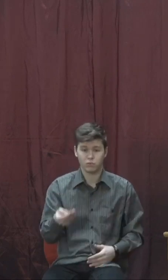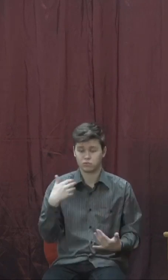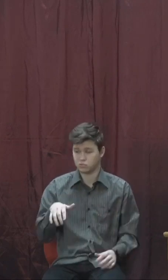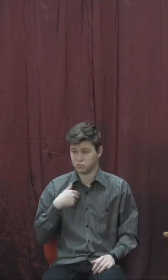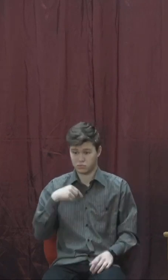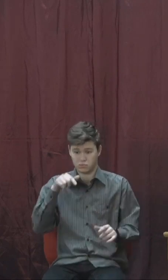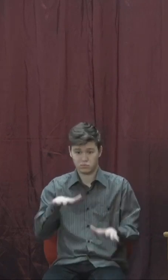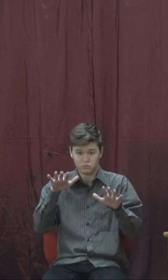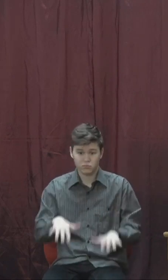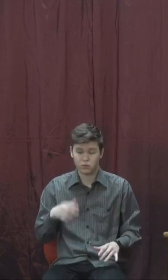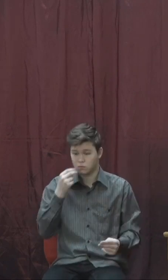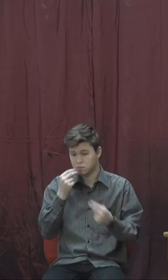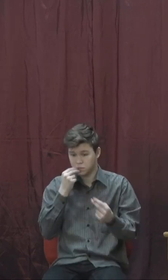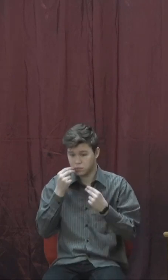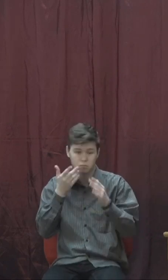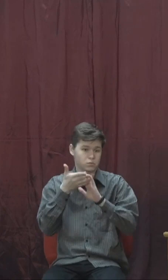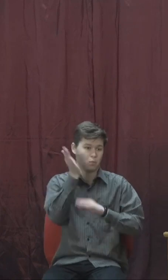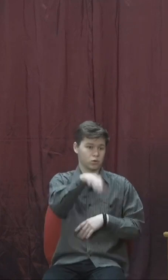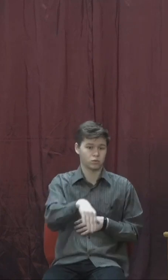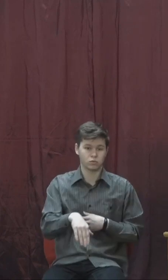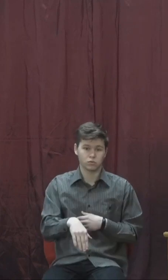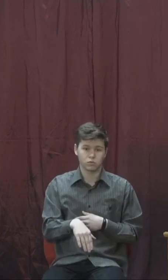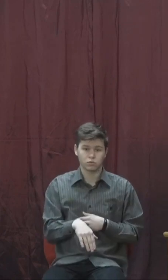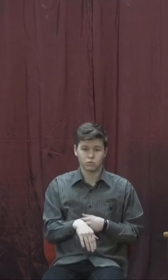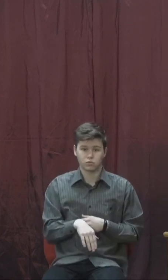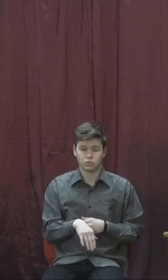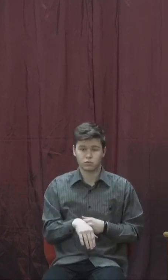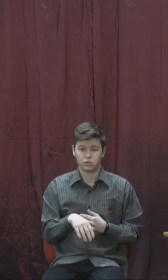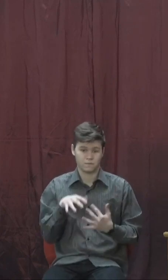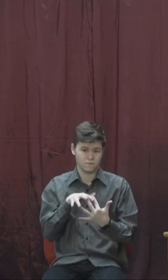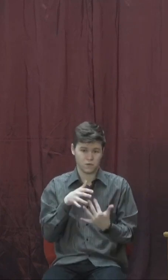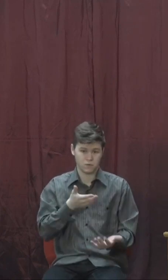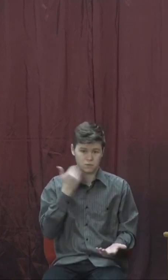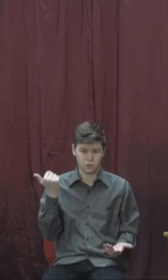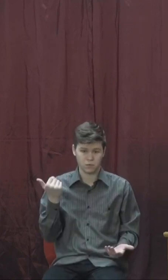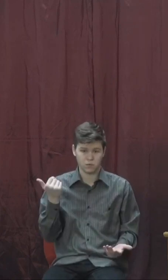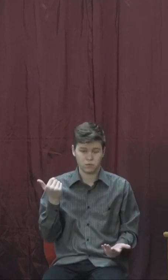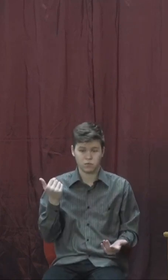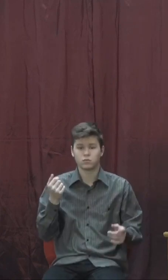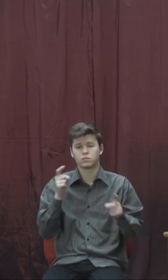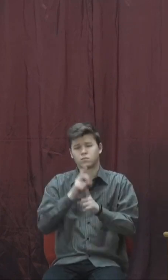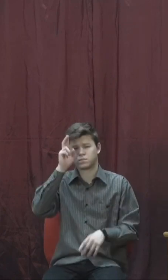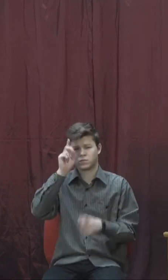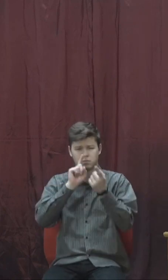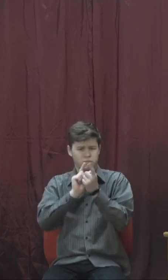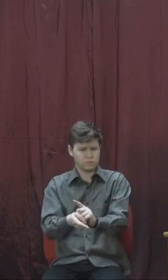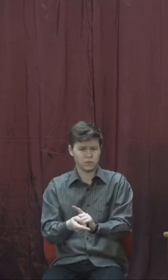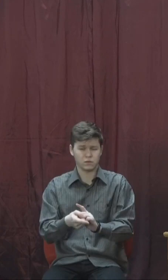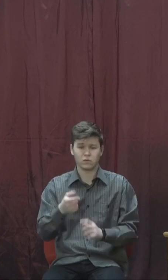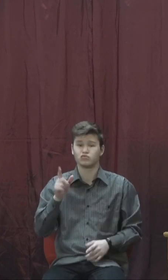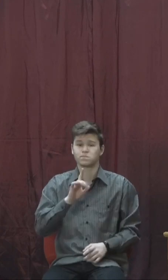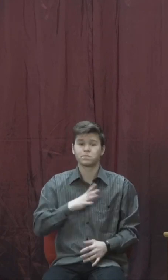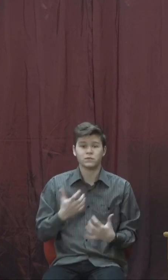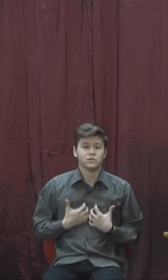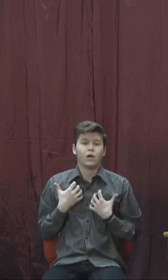і йде додому. Бог перетворив страх в радість. Бог